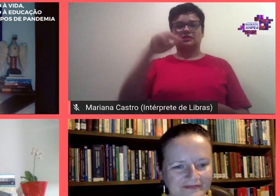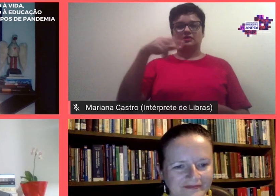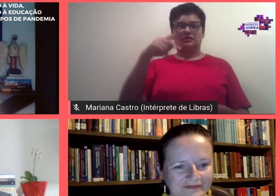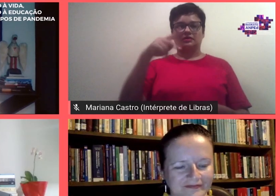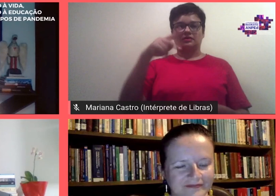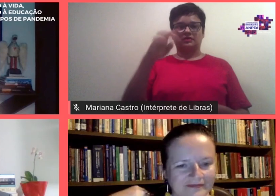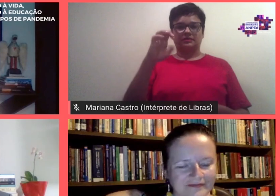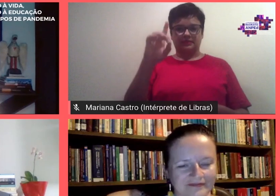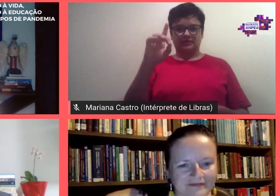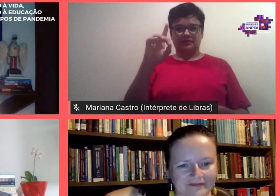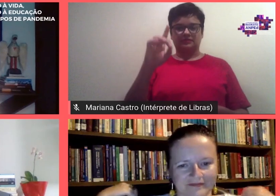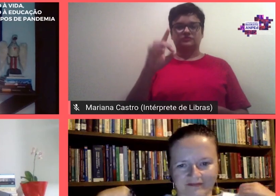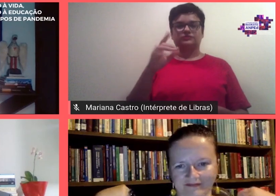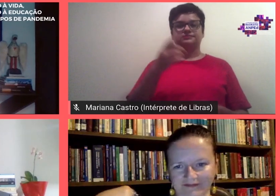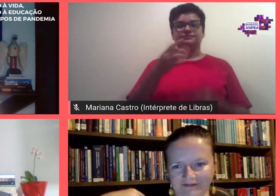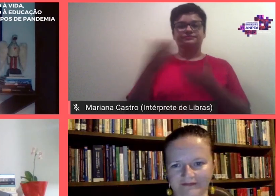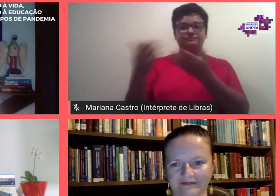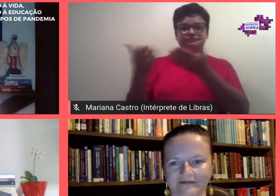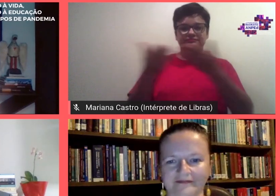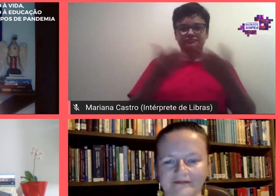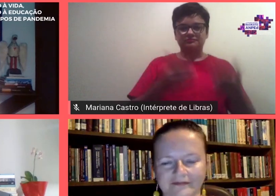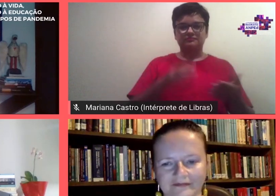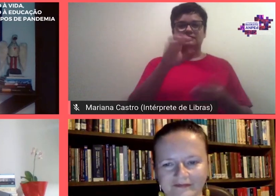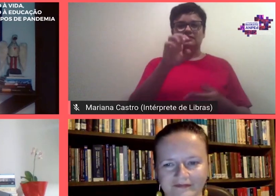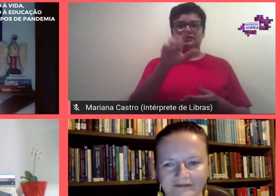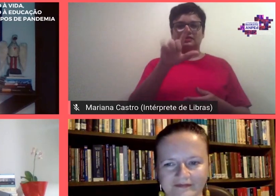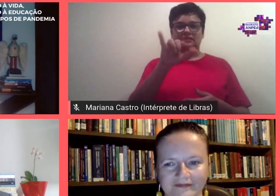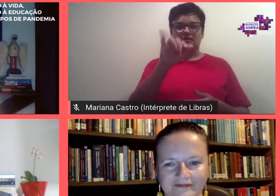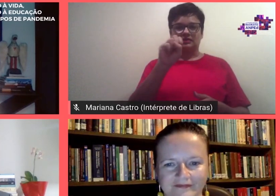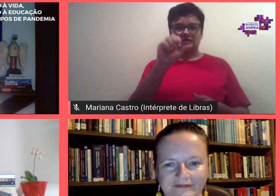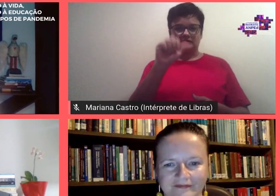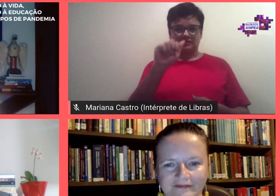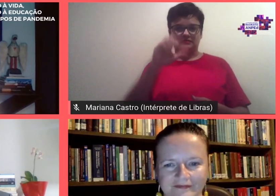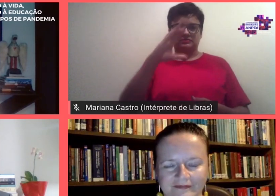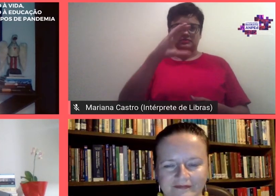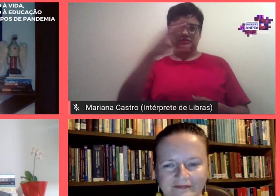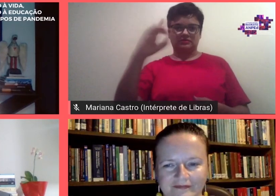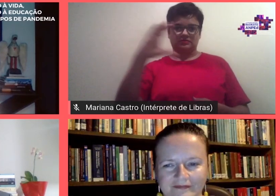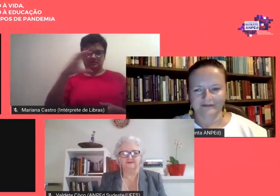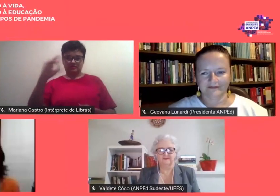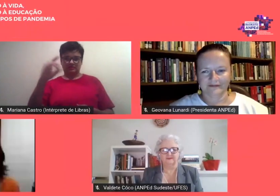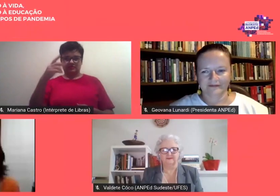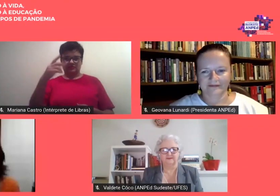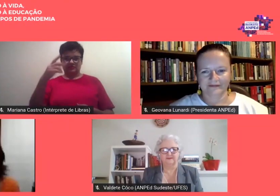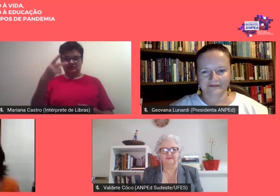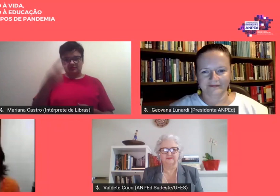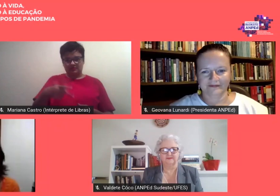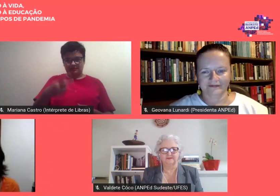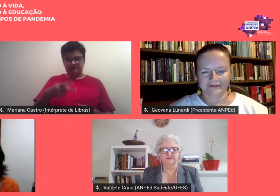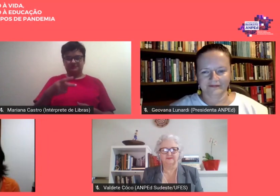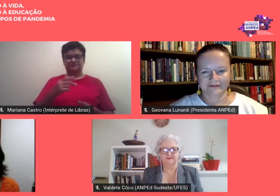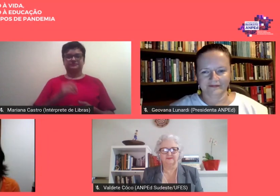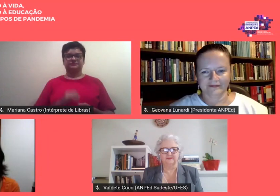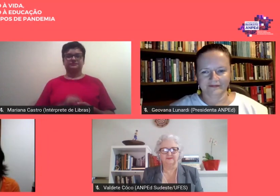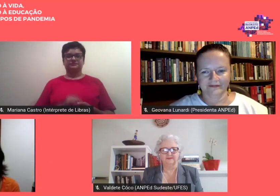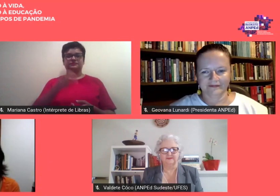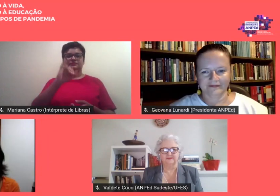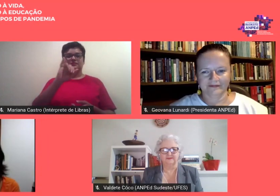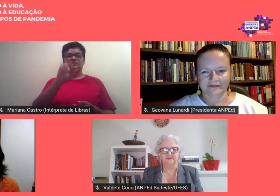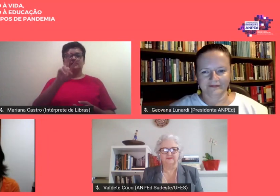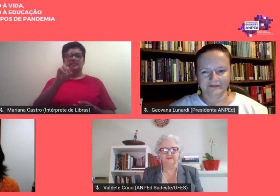Elisa Bartolosi Ferreira coordenadora do Forprede Sudeste Ivan Amaro